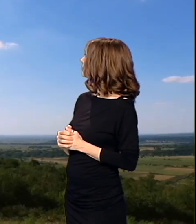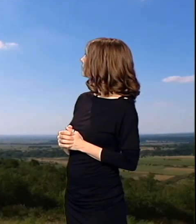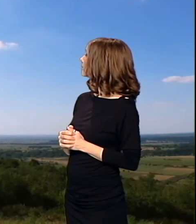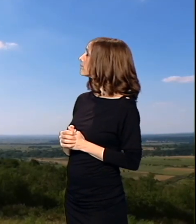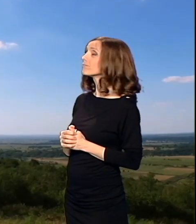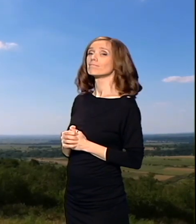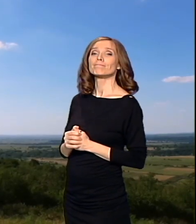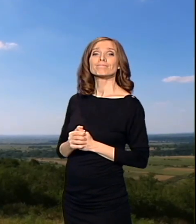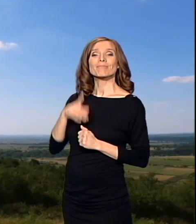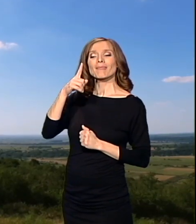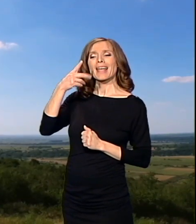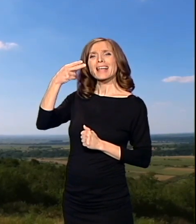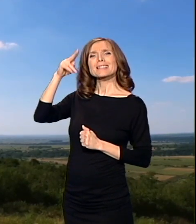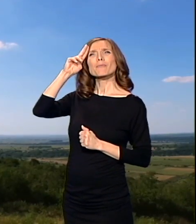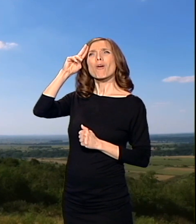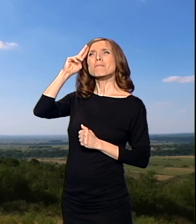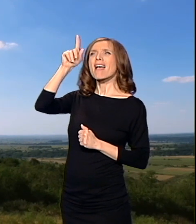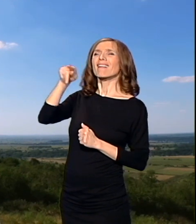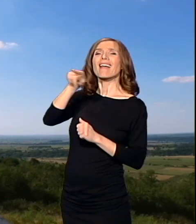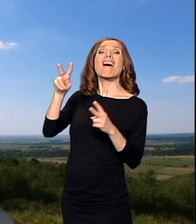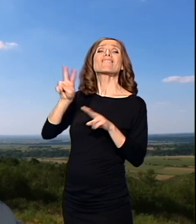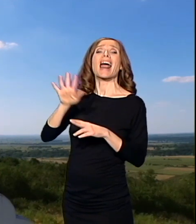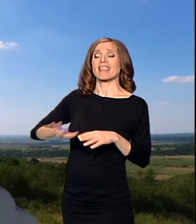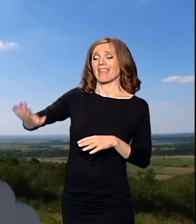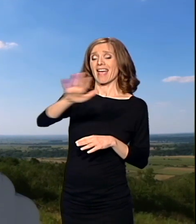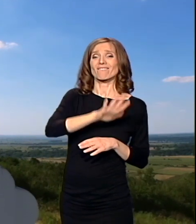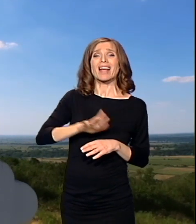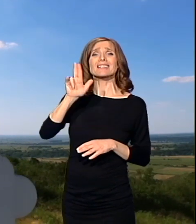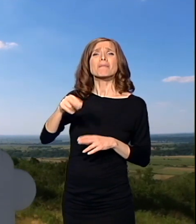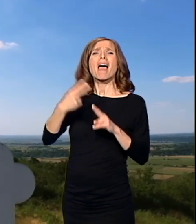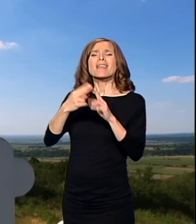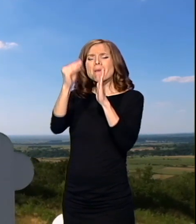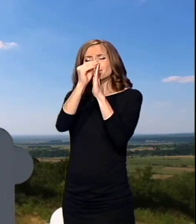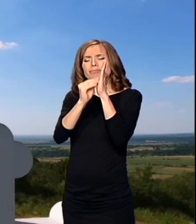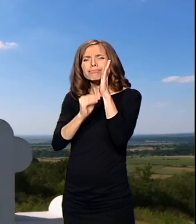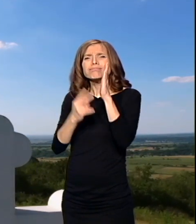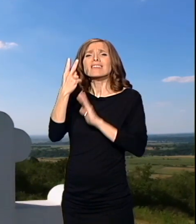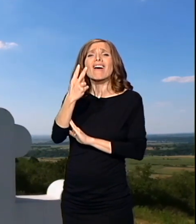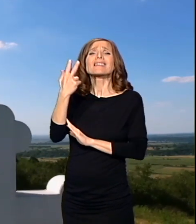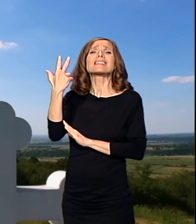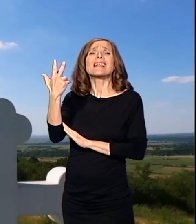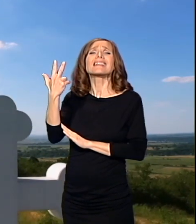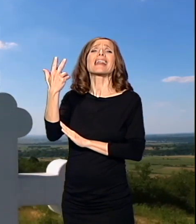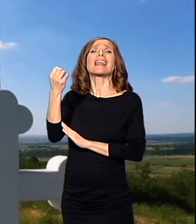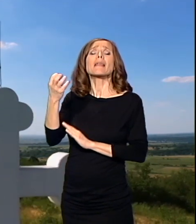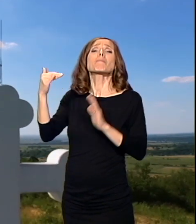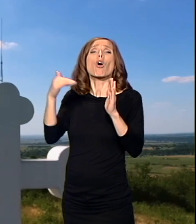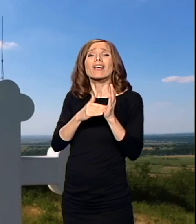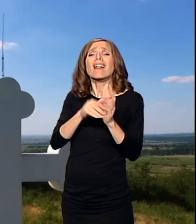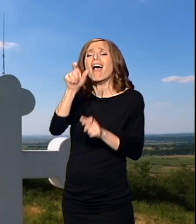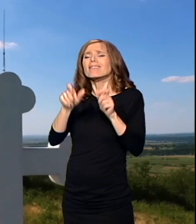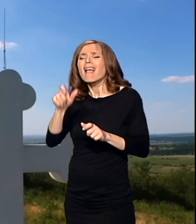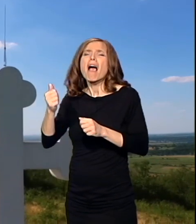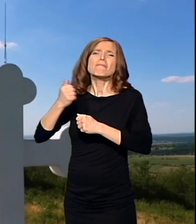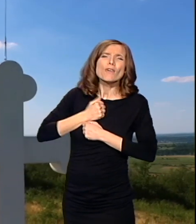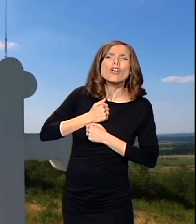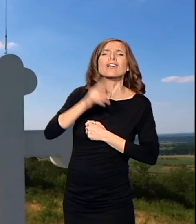Na spomeniku na Vranjevcu upisana su imena 23.500 vojnih i civilnih žrtava Balkanskih i Prvog svetskog rata